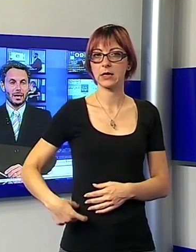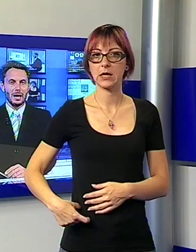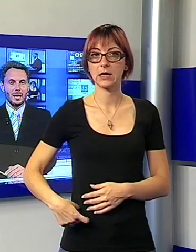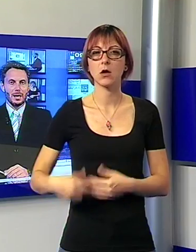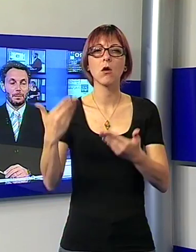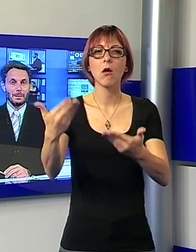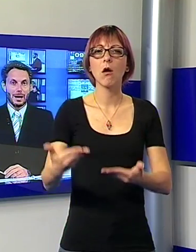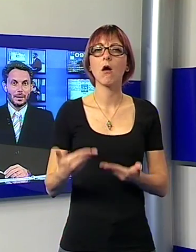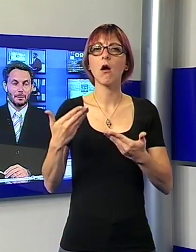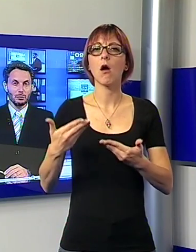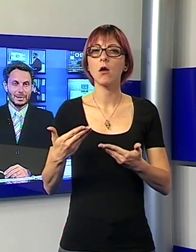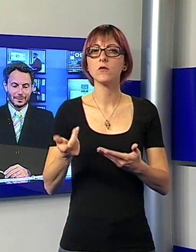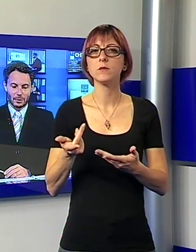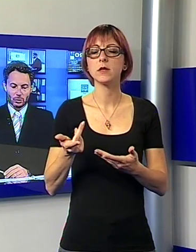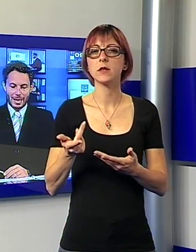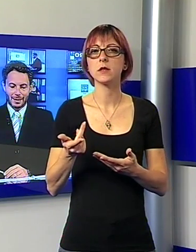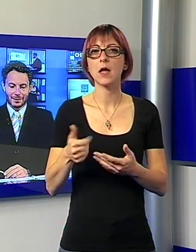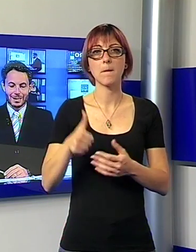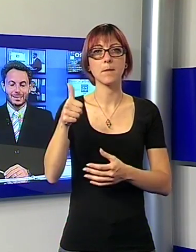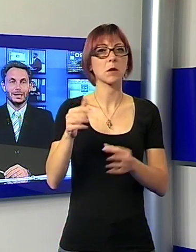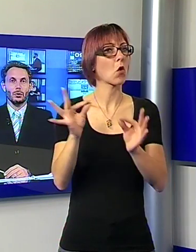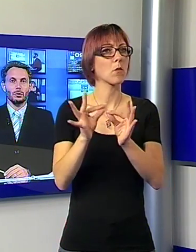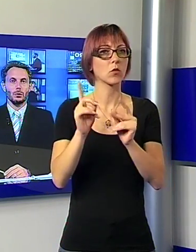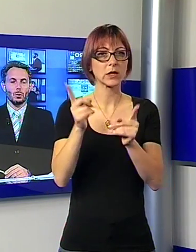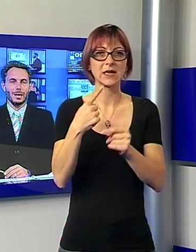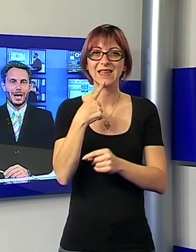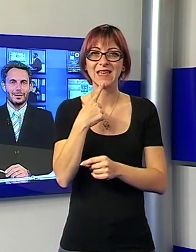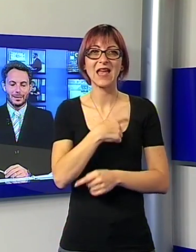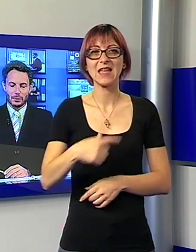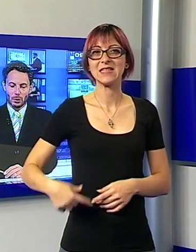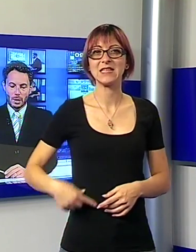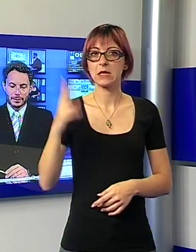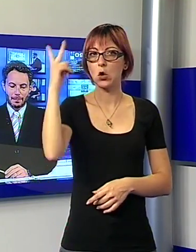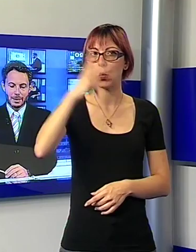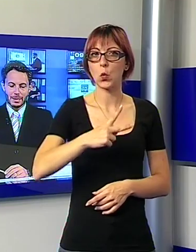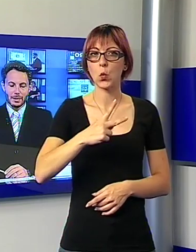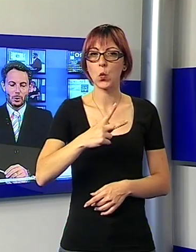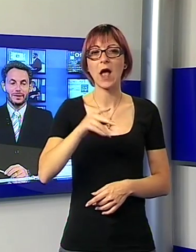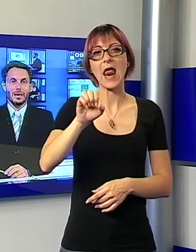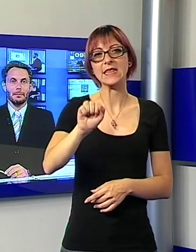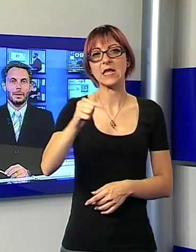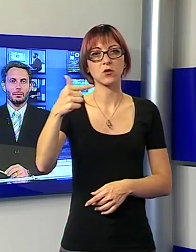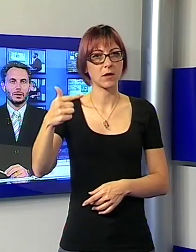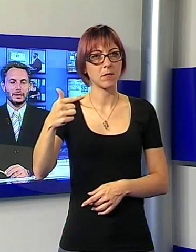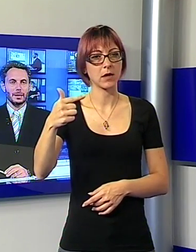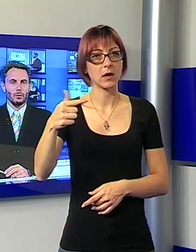prima puntata stagionale sarà il sindaco di Lucca, Alessandro Tambellini. Come sempre potrete anche voi